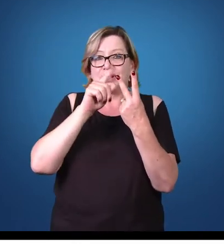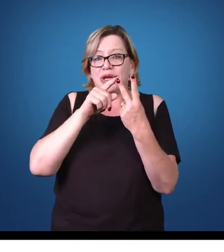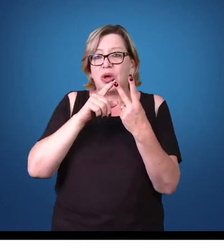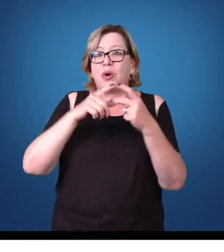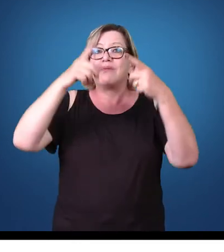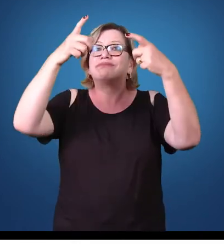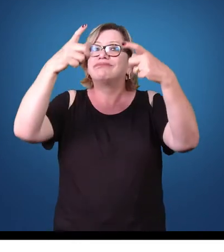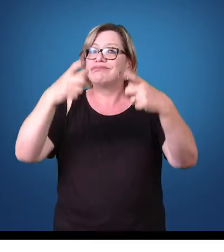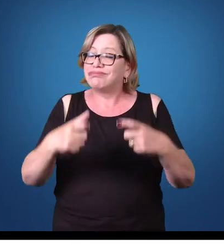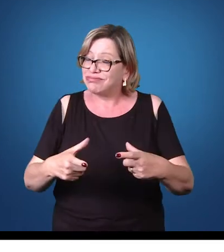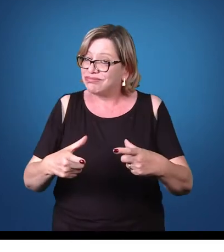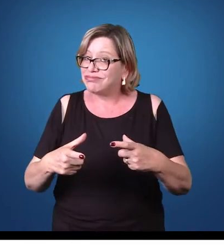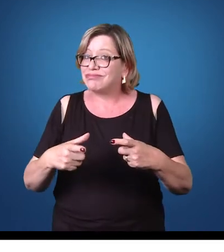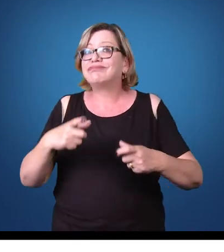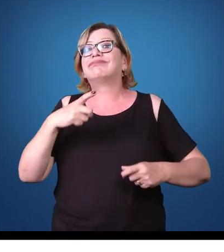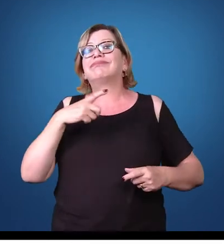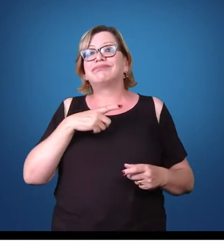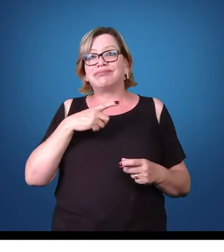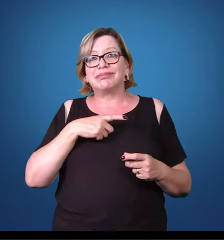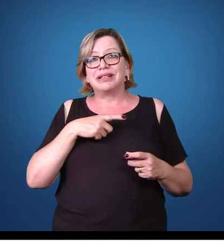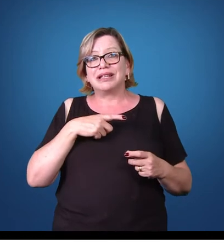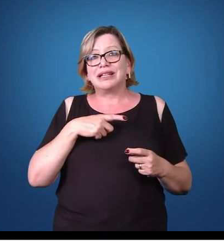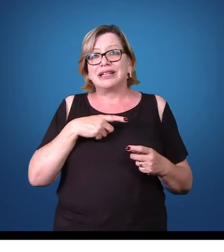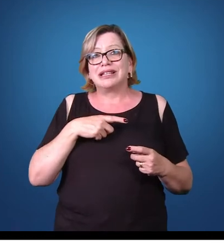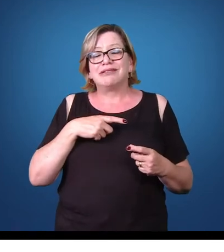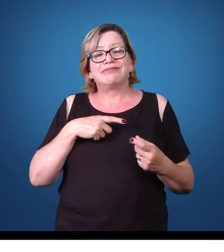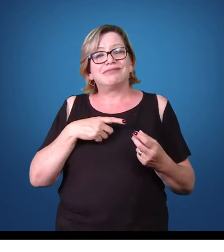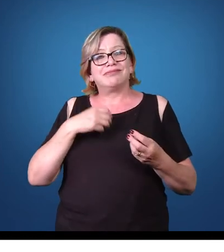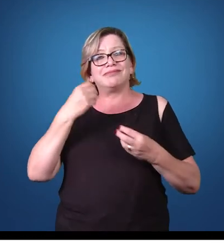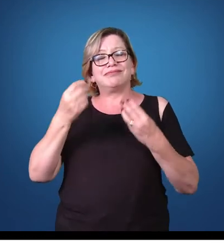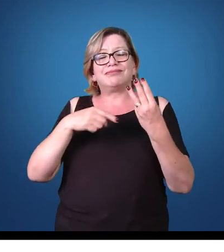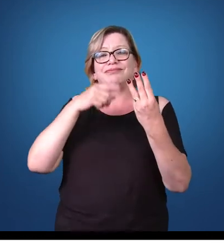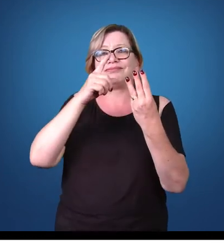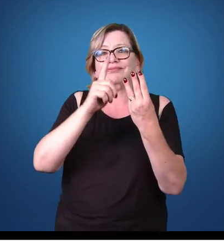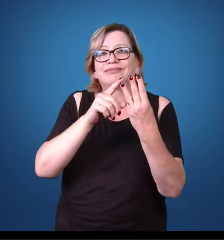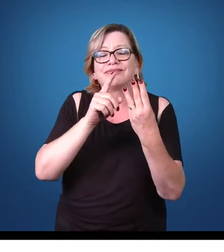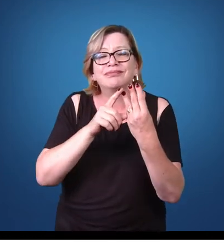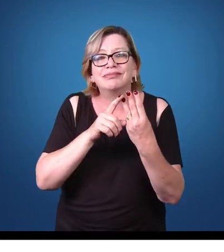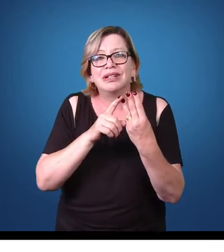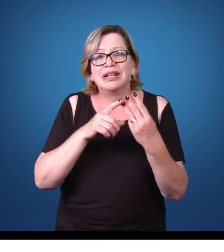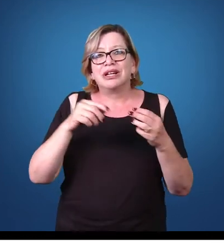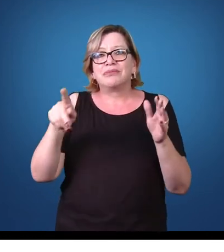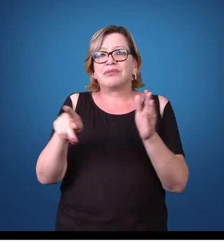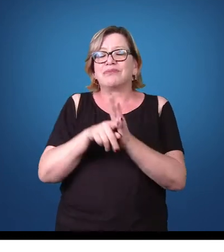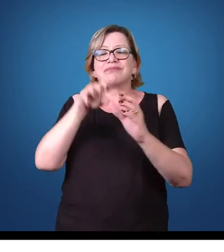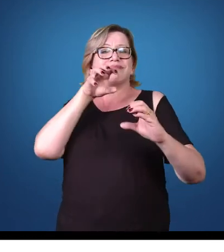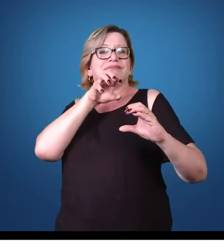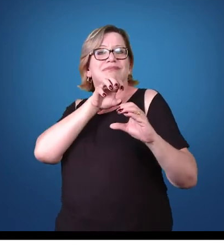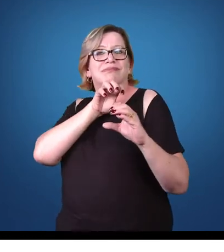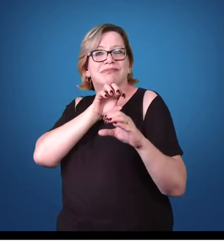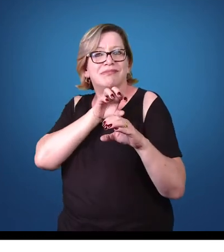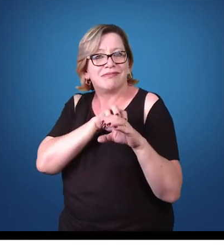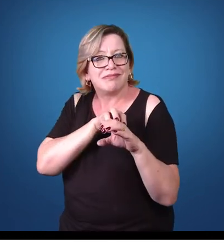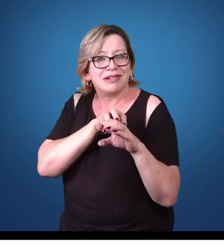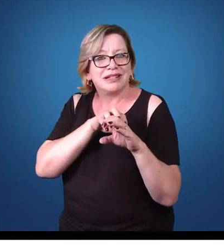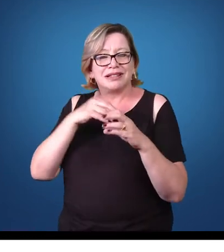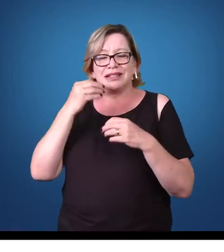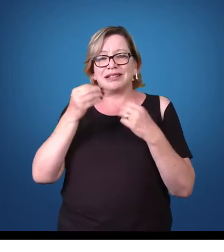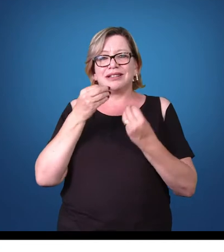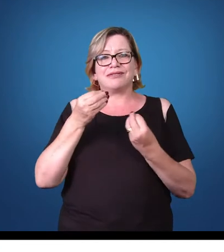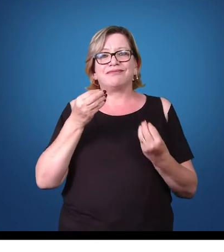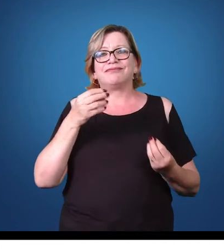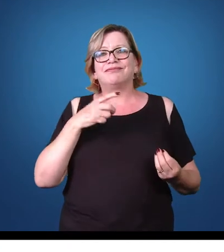ambiente onde esse hospedeiro vive e considera o parasita. Então tem